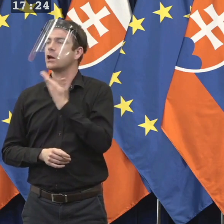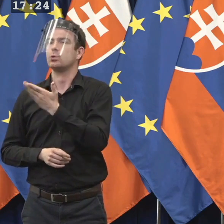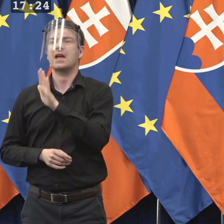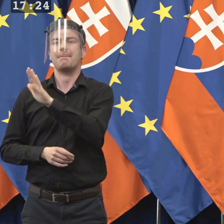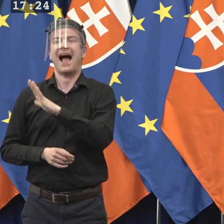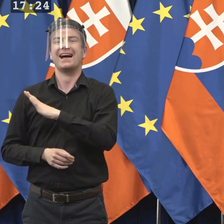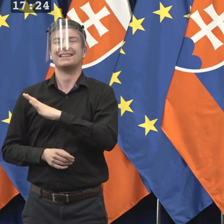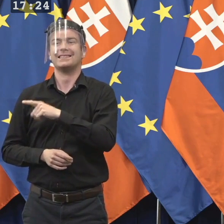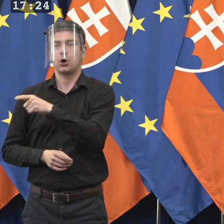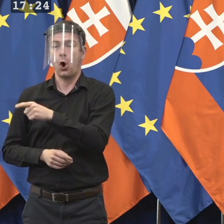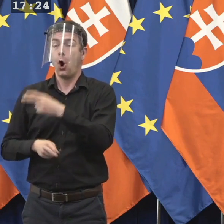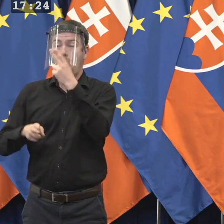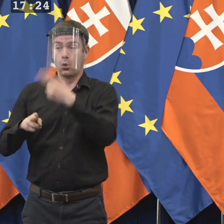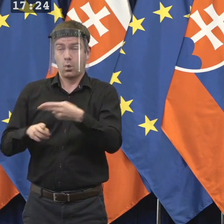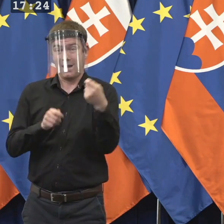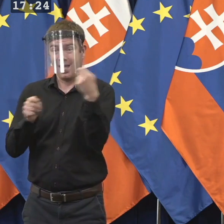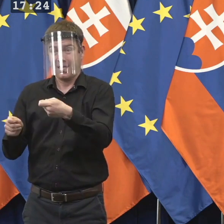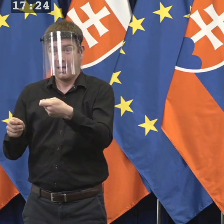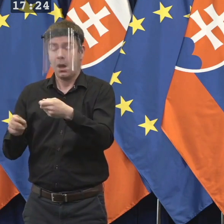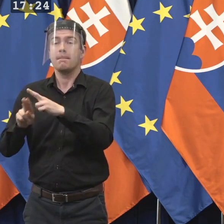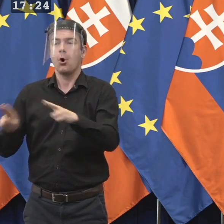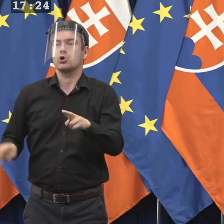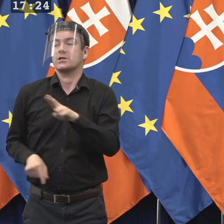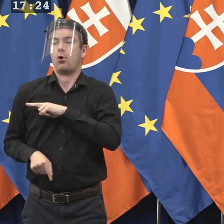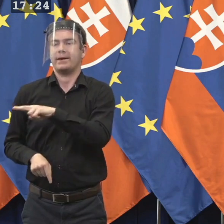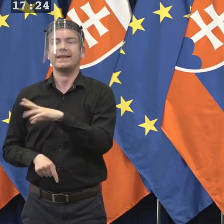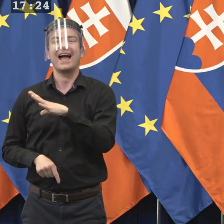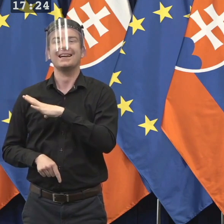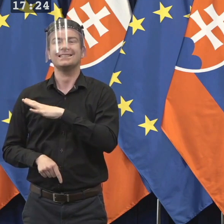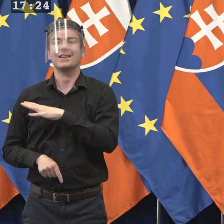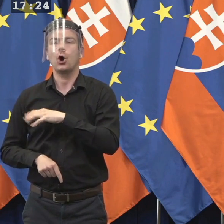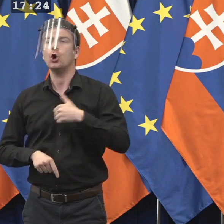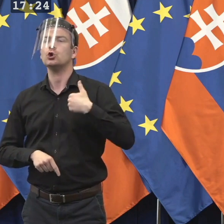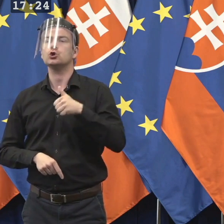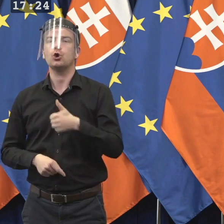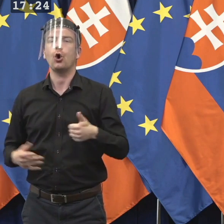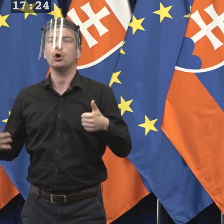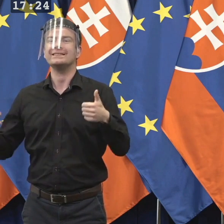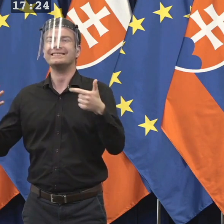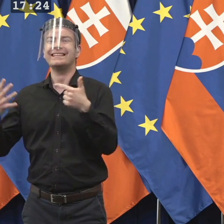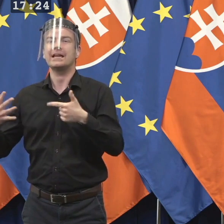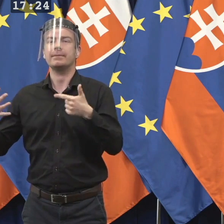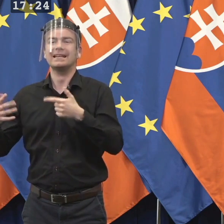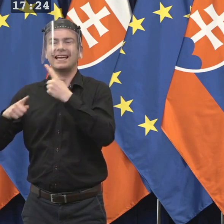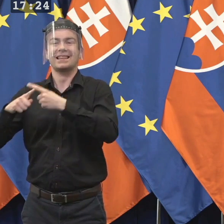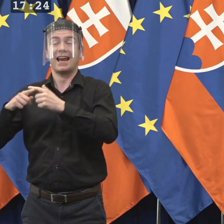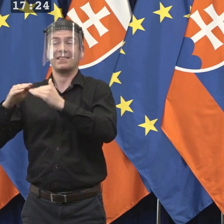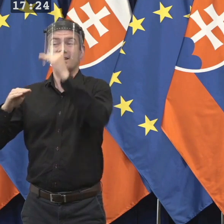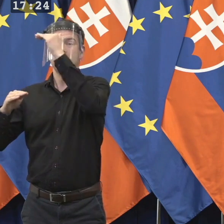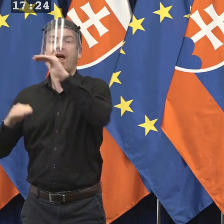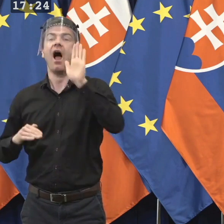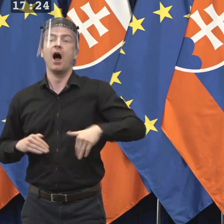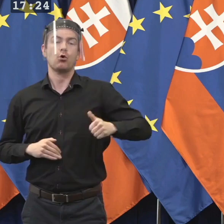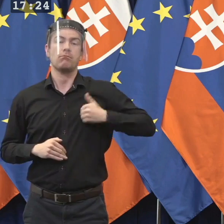Takže keď aj takýmto spôsobom by sme chránili niekoho zdravie a život, keď si ho sám chrániť nechce a nevie, tak k tomu